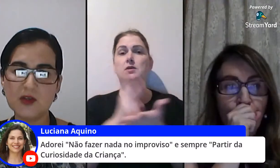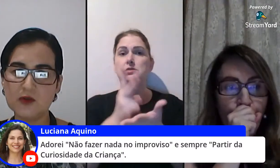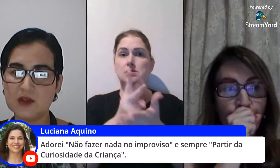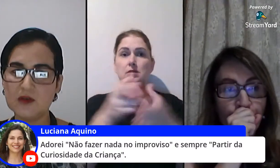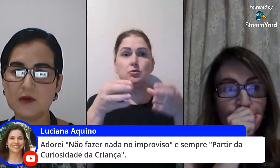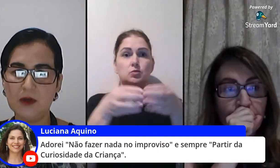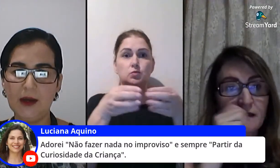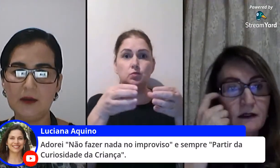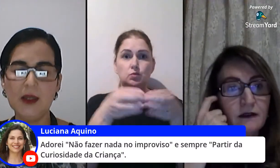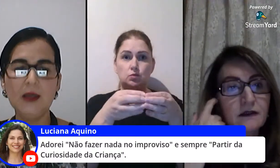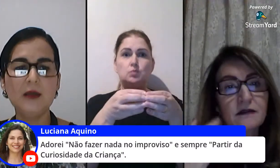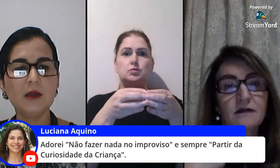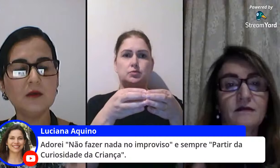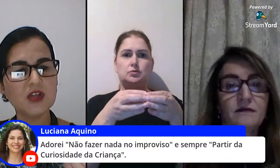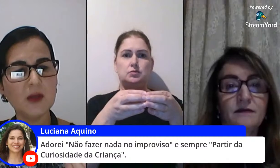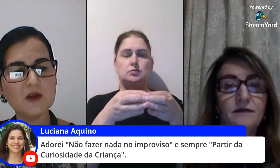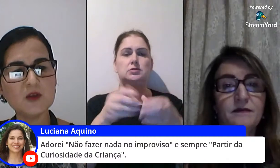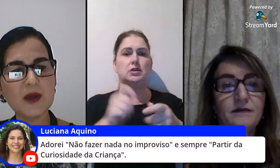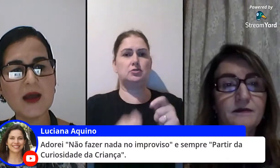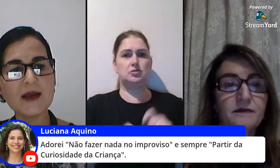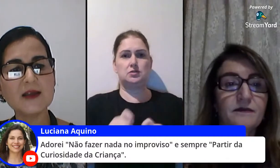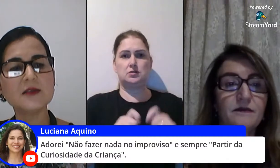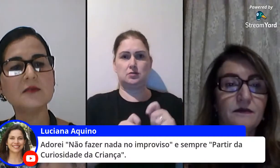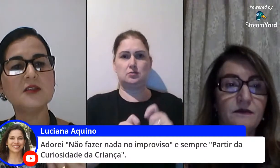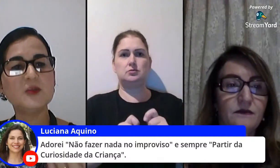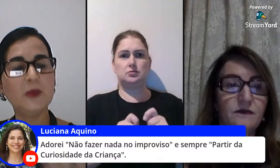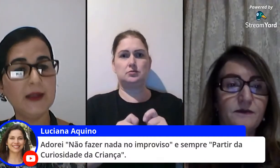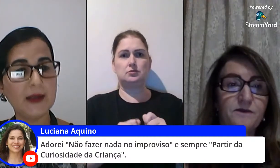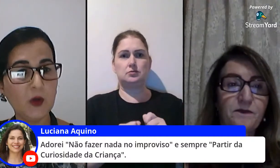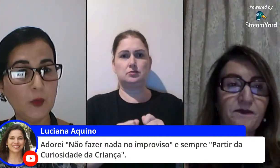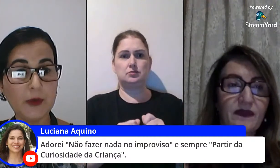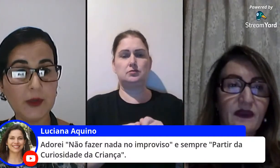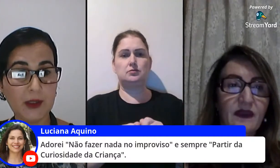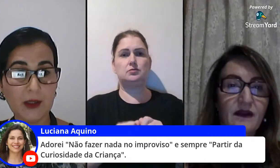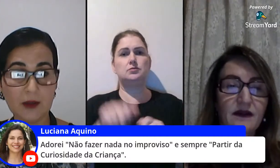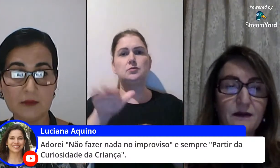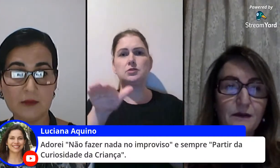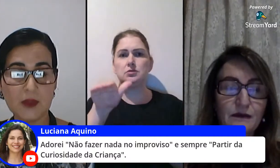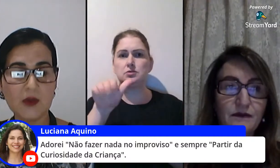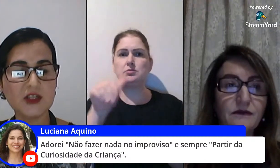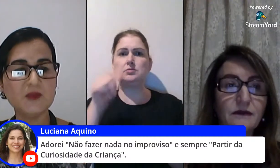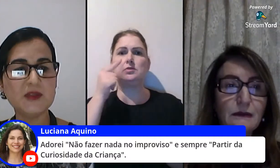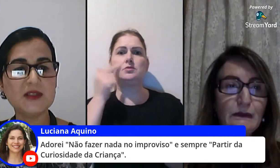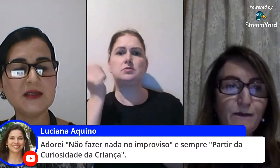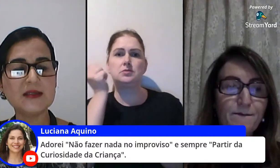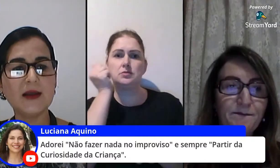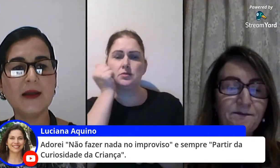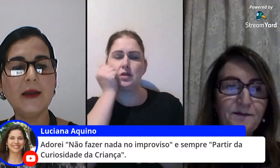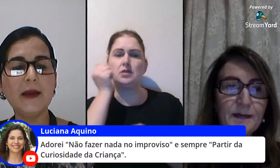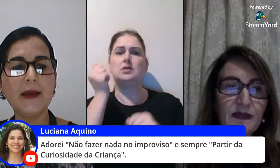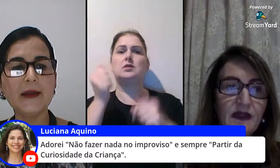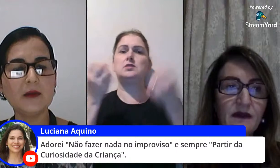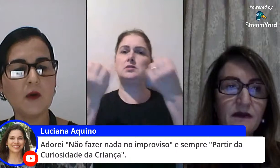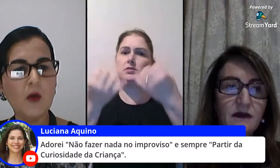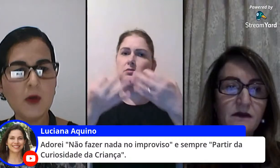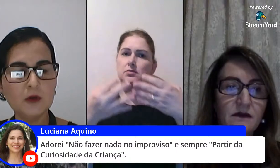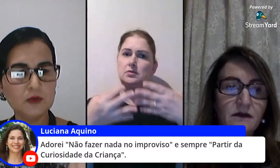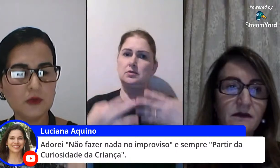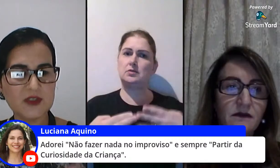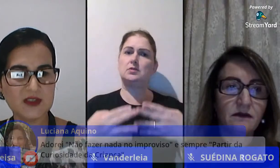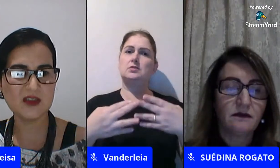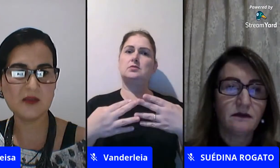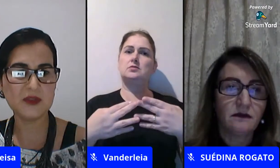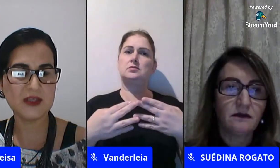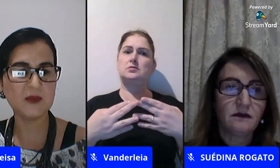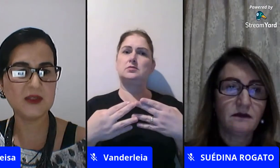sozinhos numa instituição escolar então chamar os pais explicar o porquê eu acho que a gente precisa como